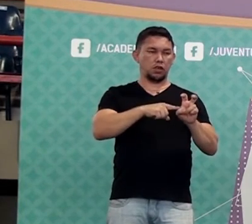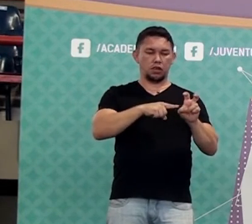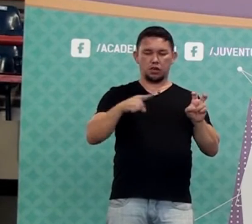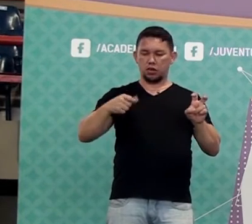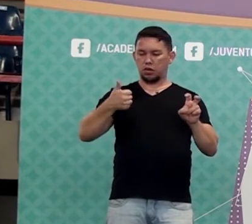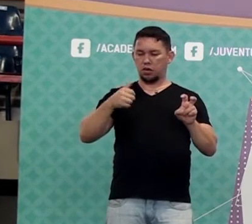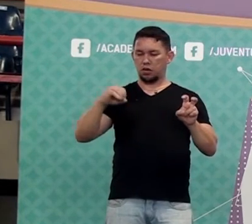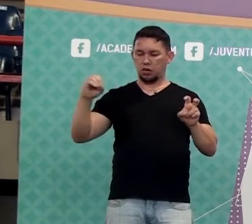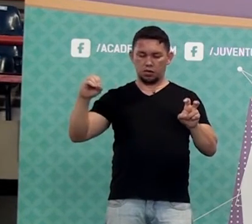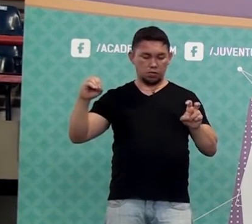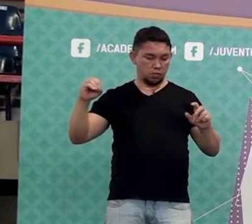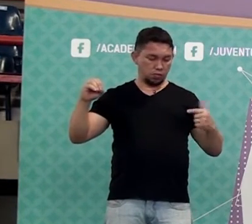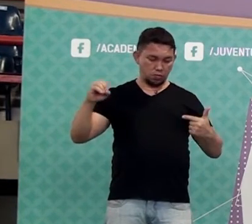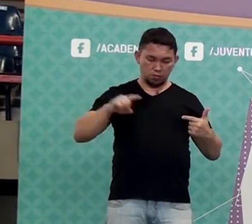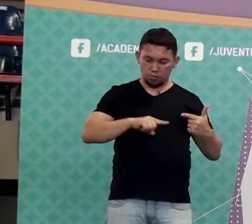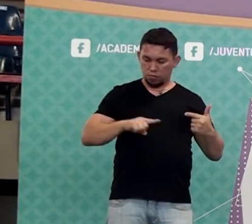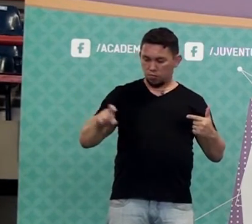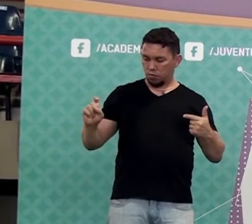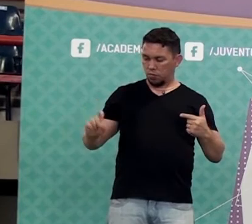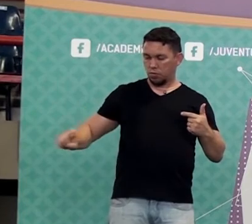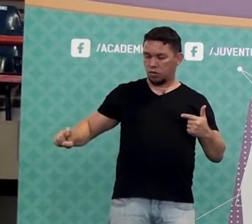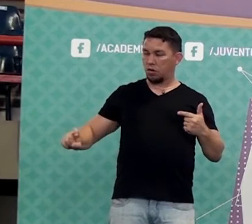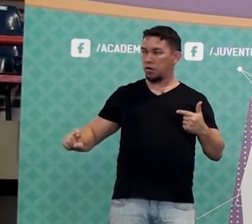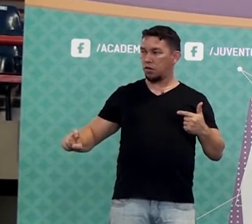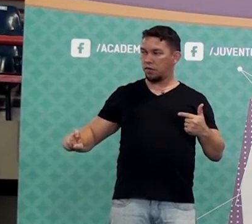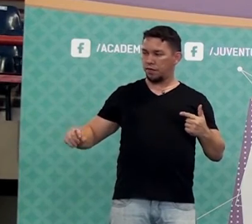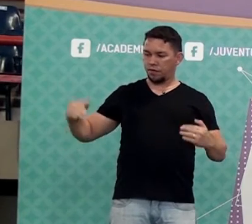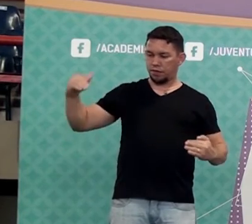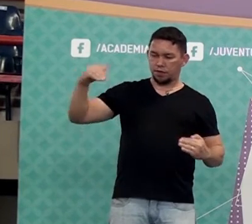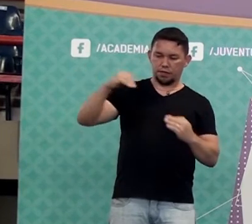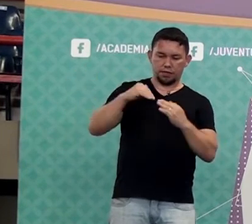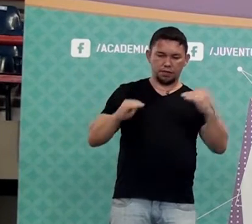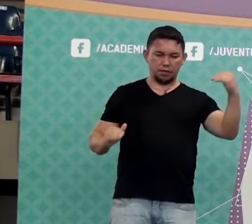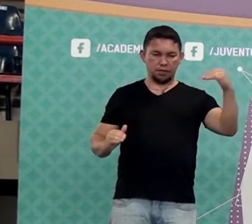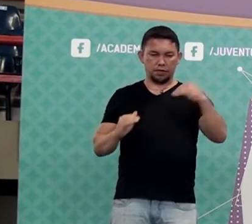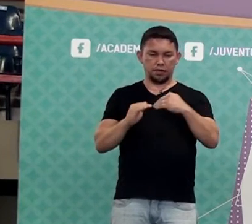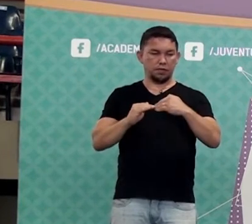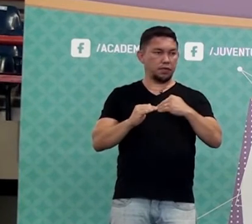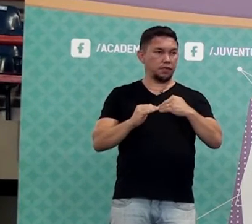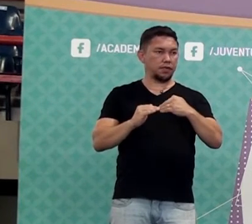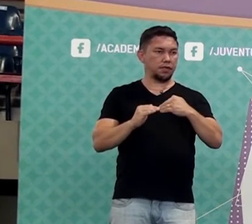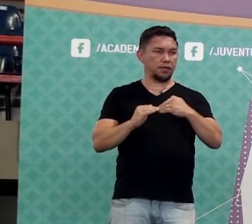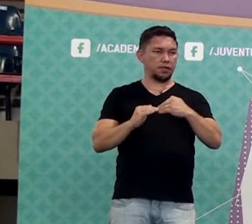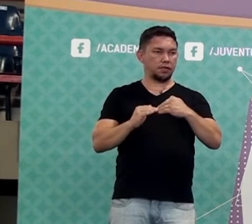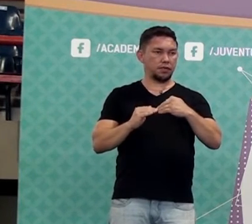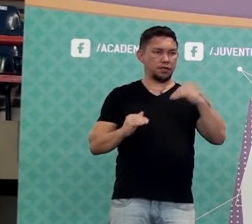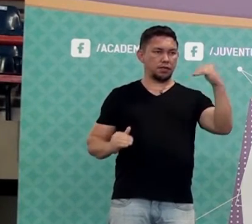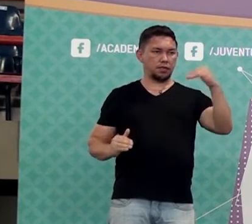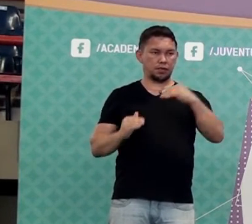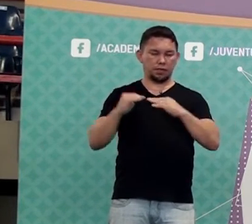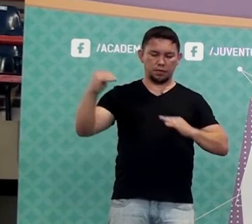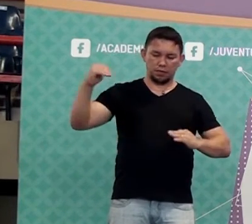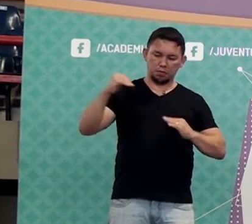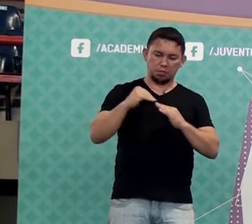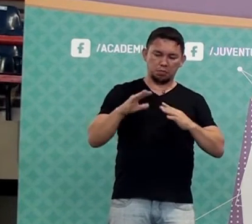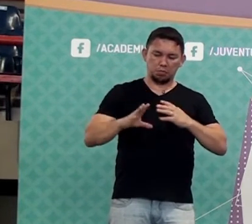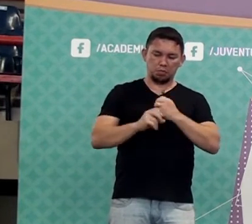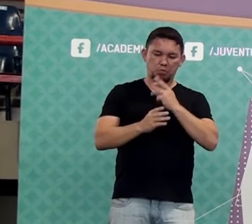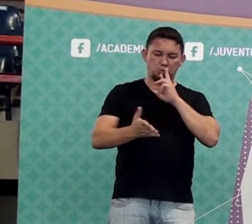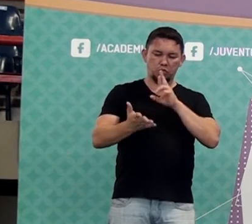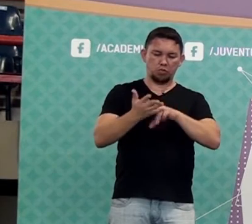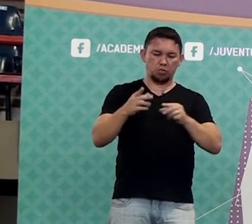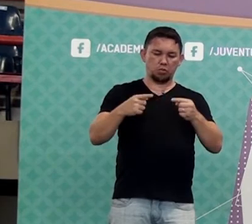assim como 2 está para X. Cruz credo, né? Aquela brincadeirazinha da aula de proporcionalidade que a gente deu na aula passada.